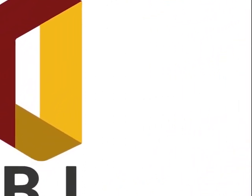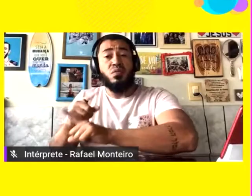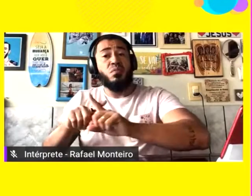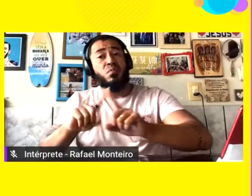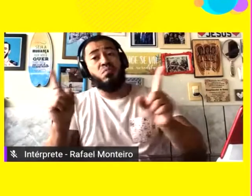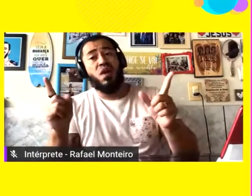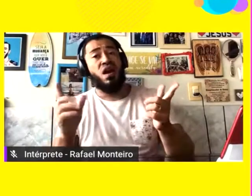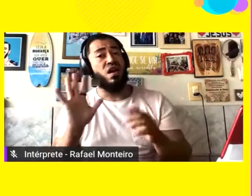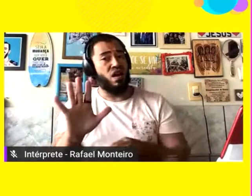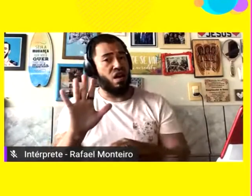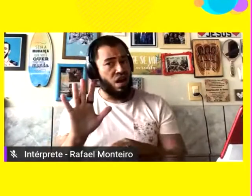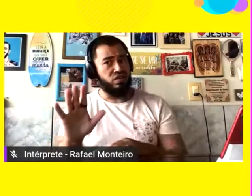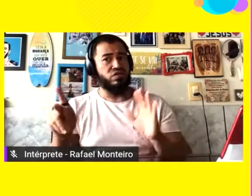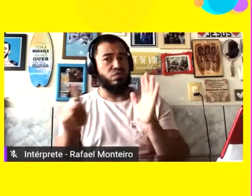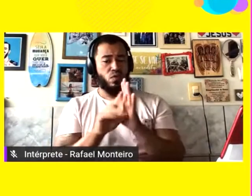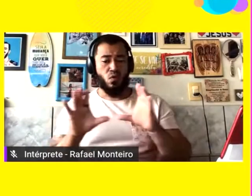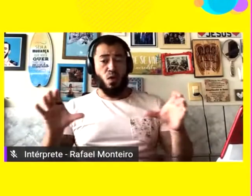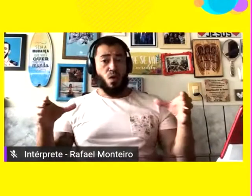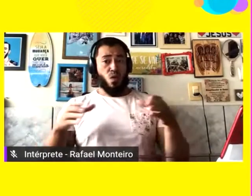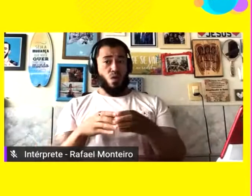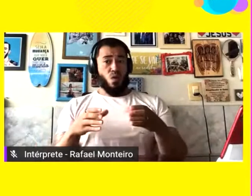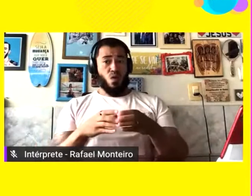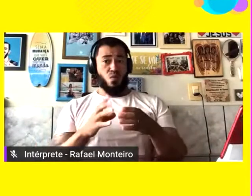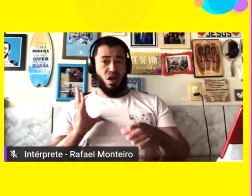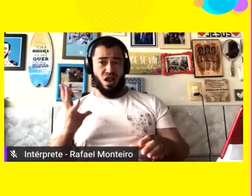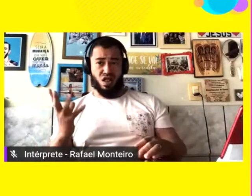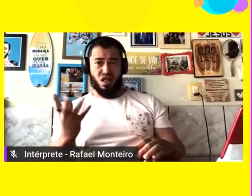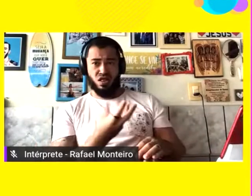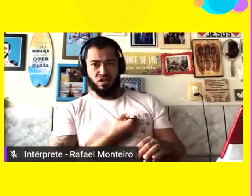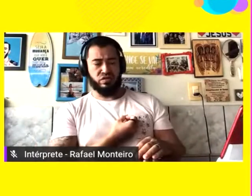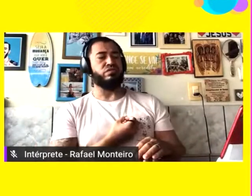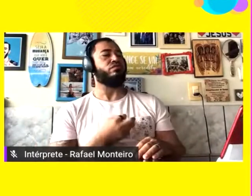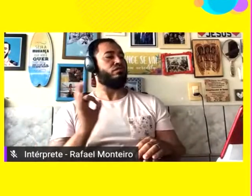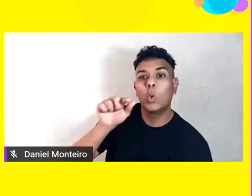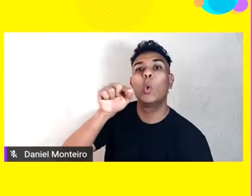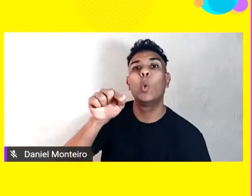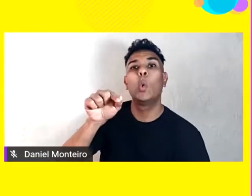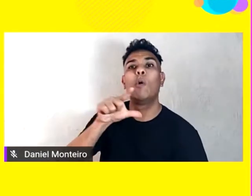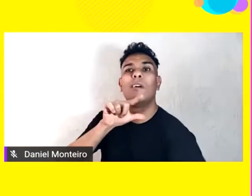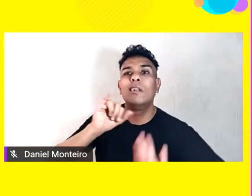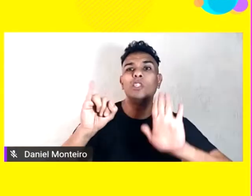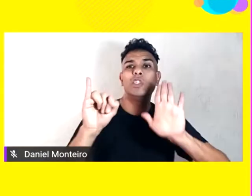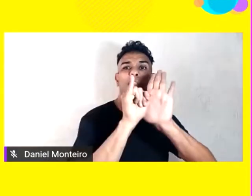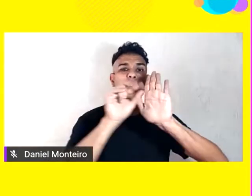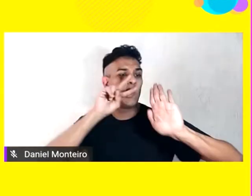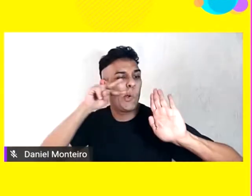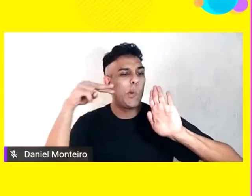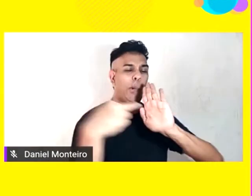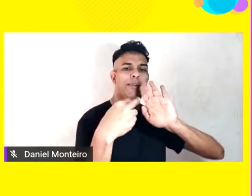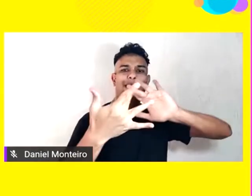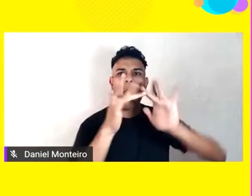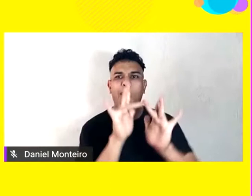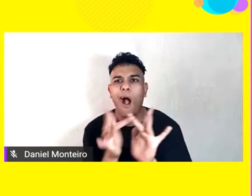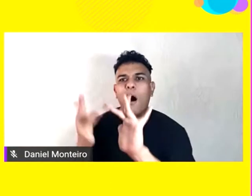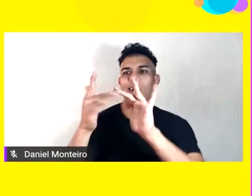No debate sobre transuniversidade, gênero na academia e na sociedade, os convidados destacaram suas